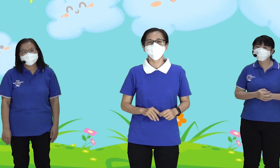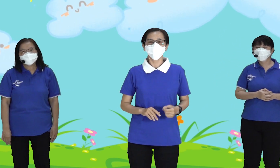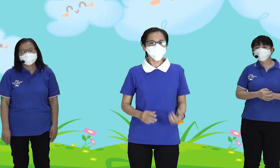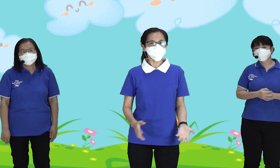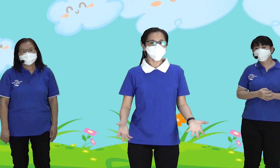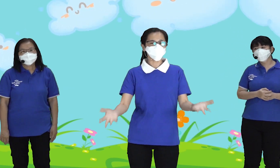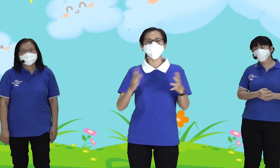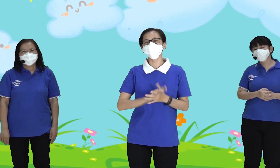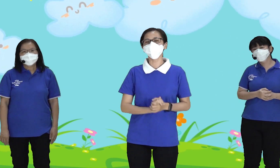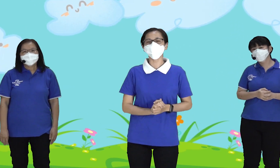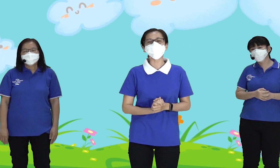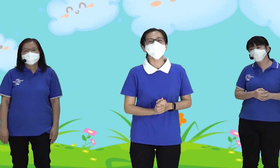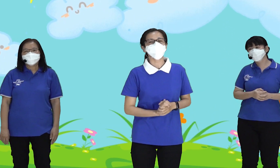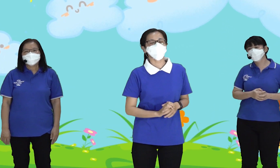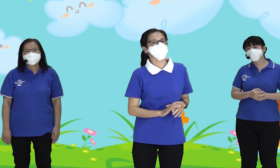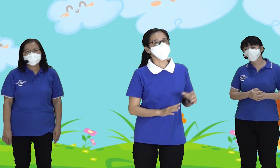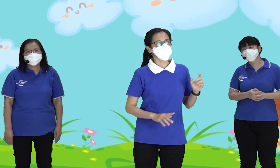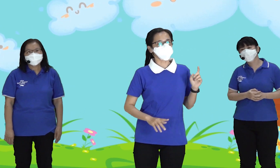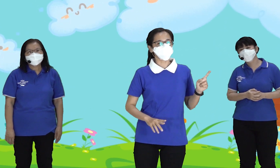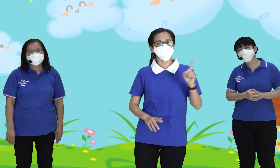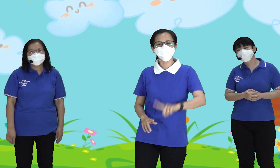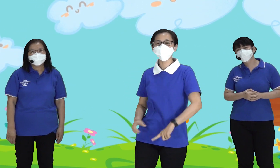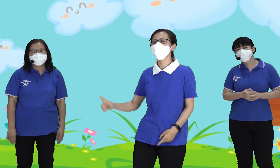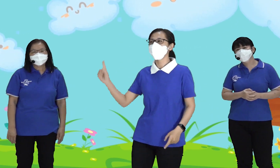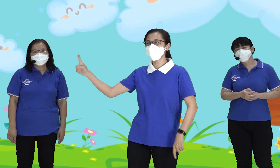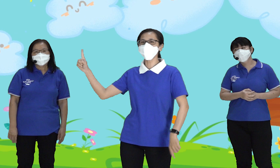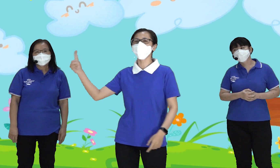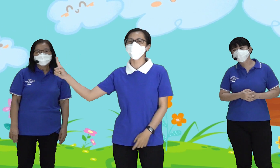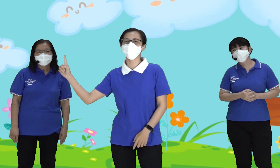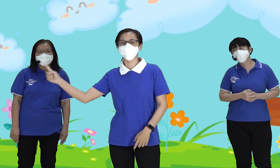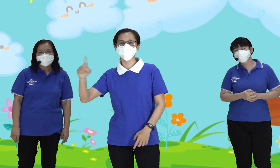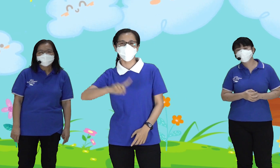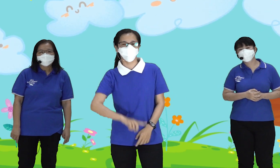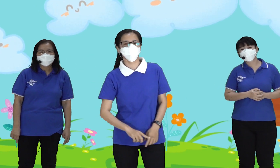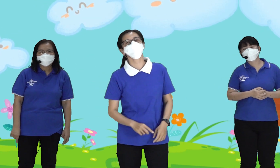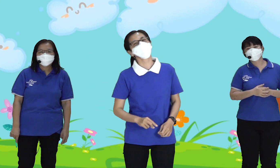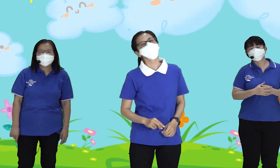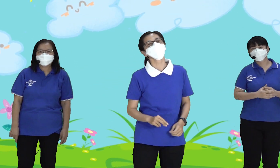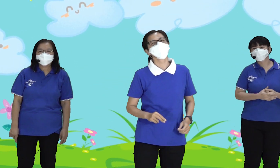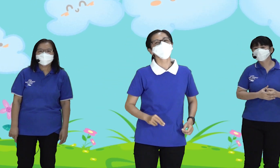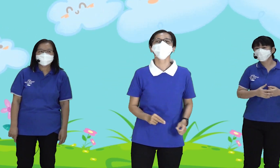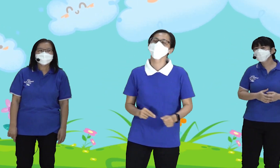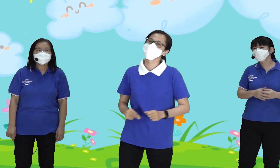Tuhan Yuk Anak Anak Bengkit Berdiri Kita Nyanyikan Pujian Ini Aku Anak Raja